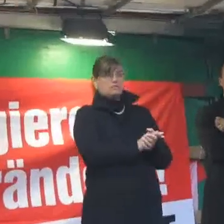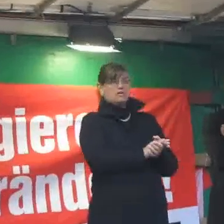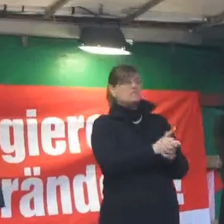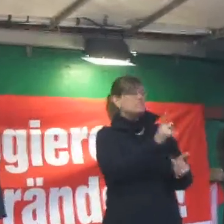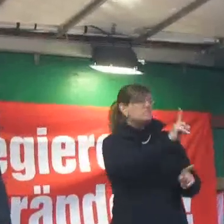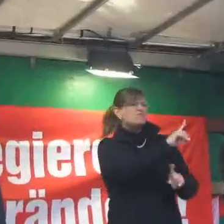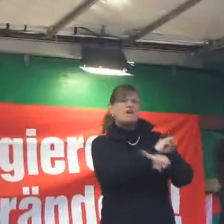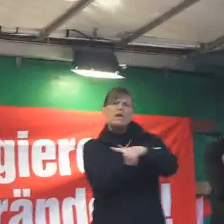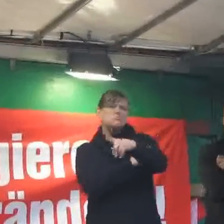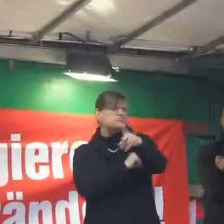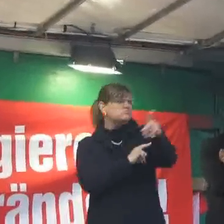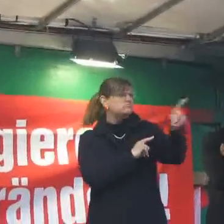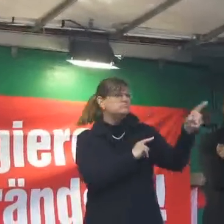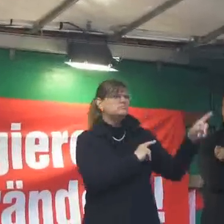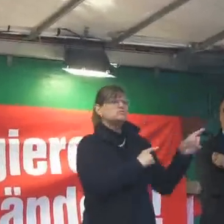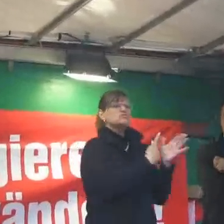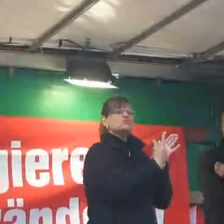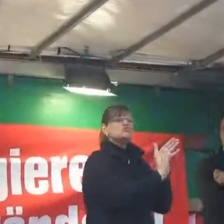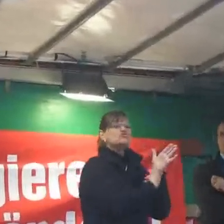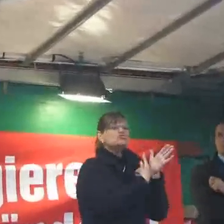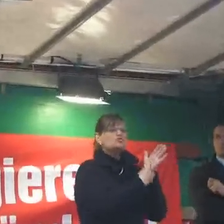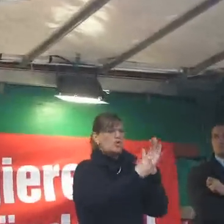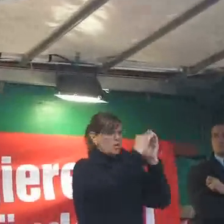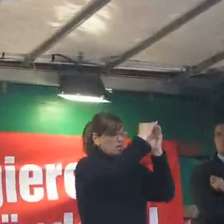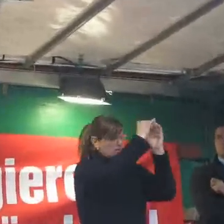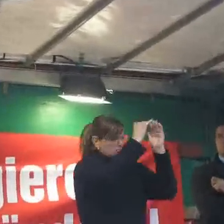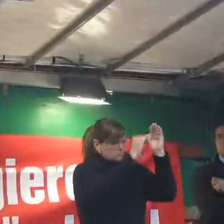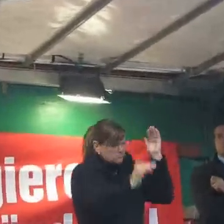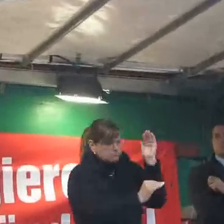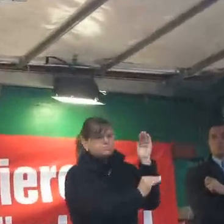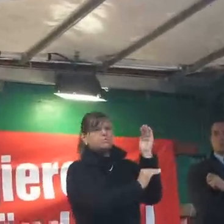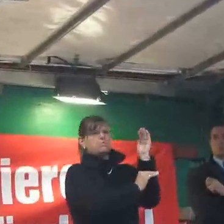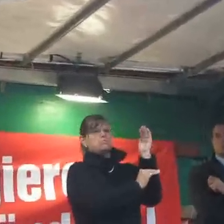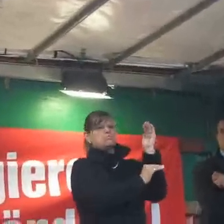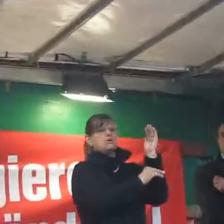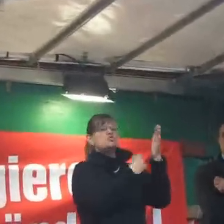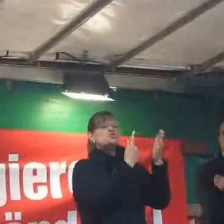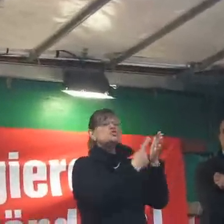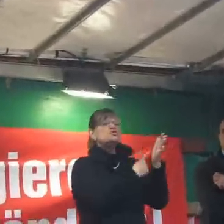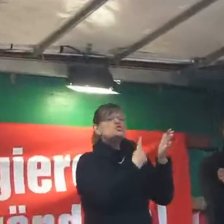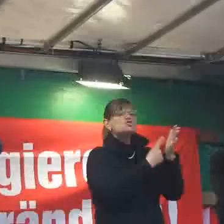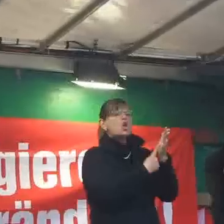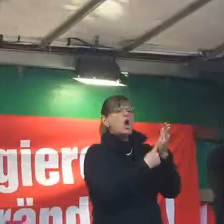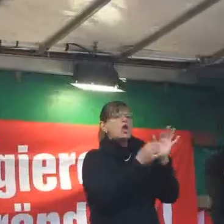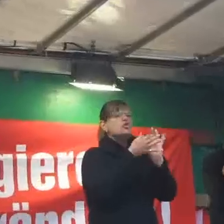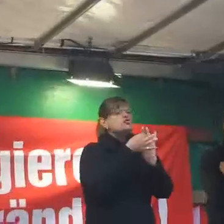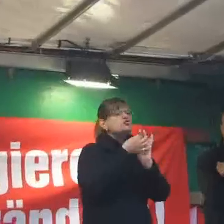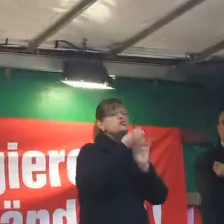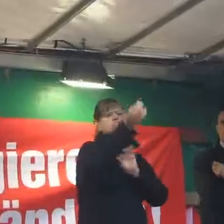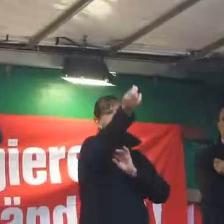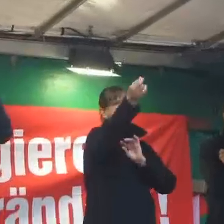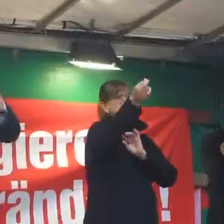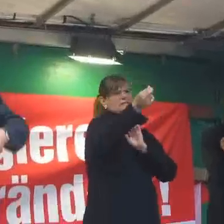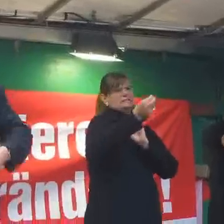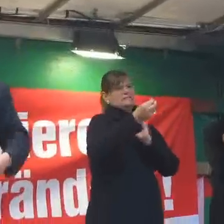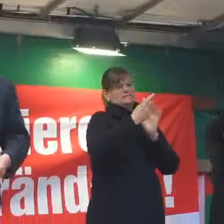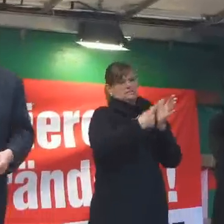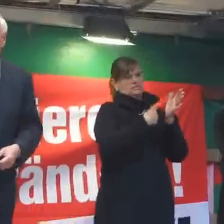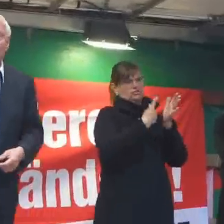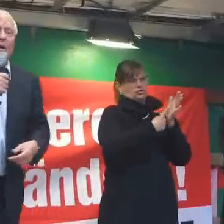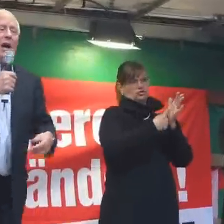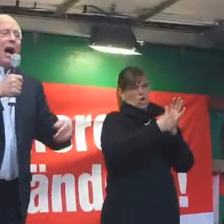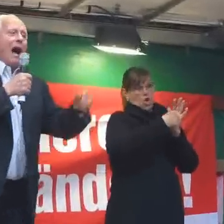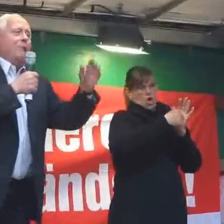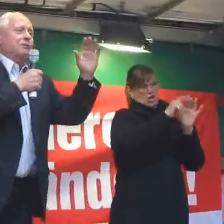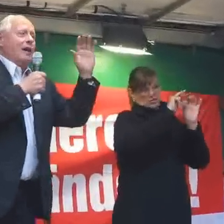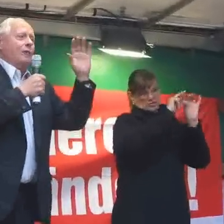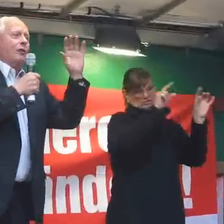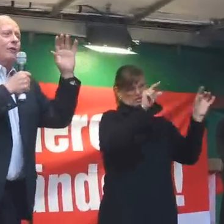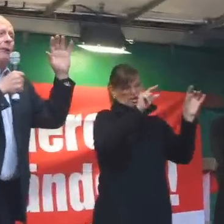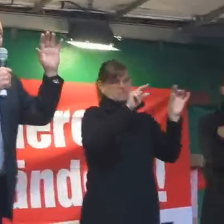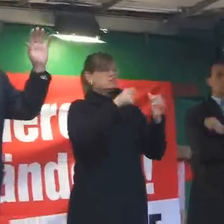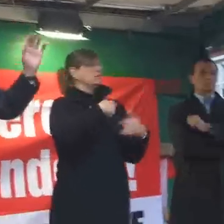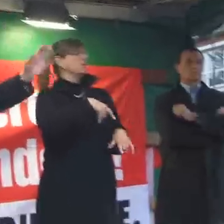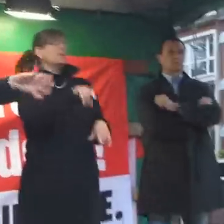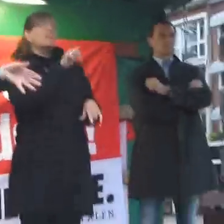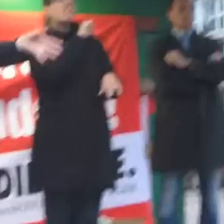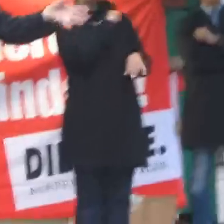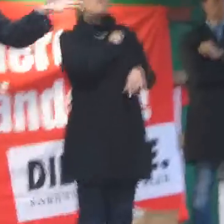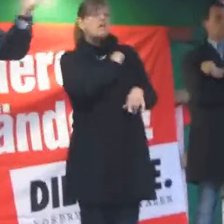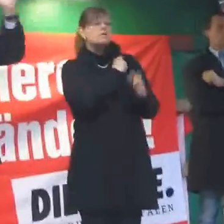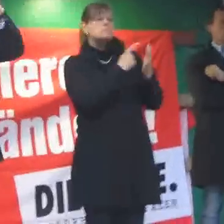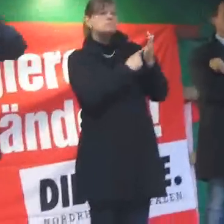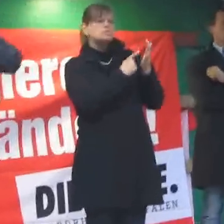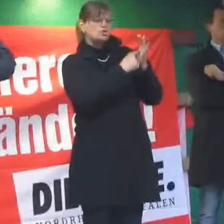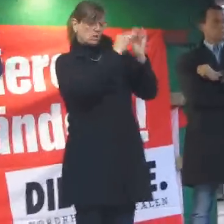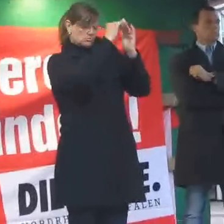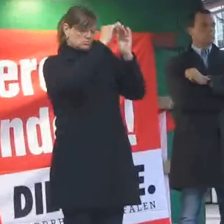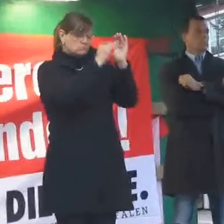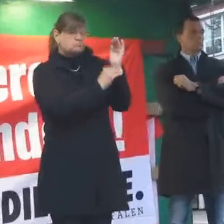Steuersenkungen beschlossen? Senkung des Spitzensteuersatz, Senkung der Gewinnbesteuerung, Abschaffung, wenn man so will,